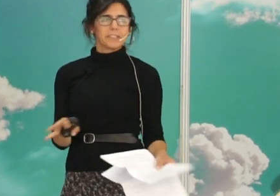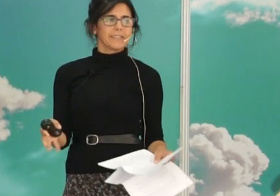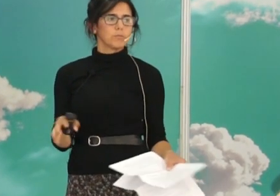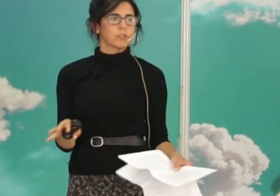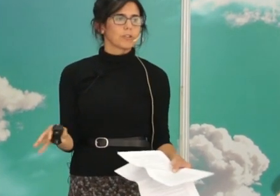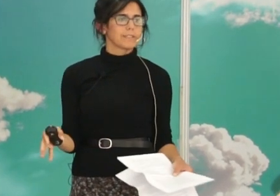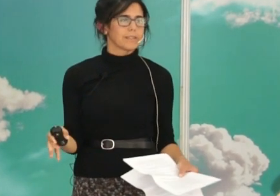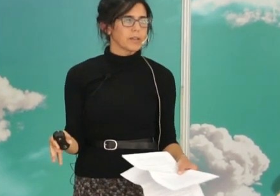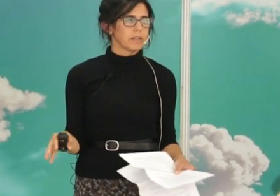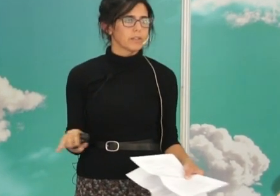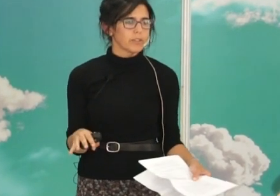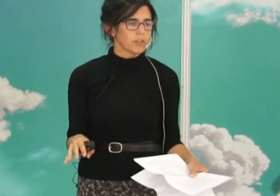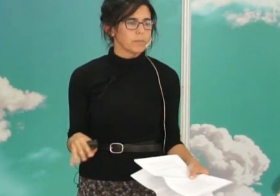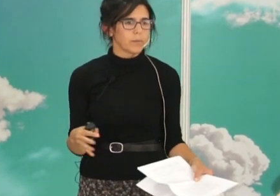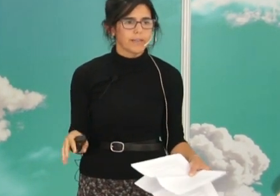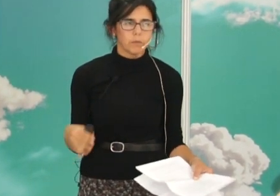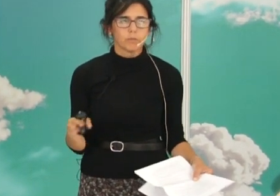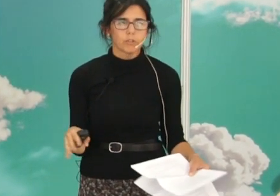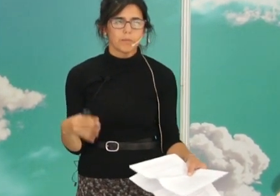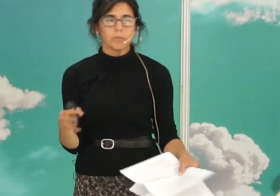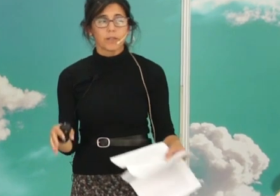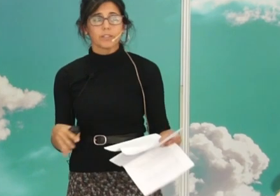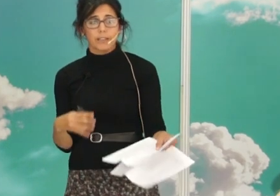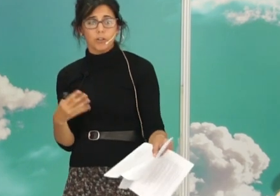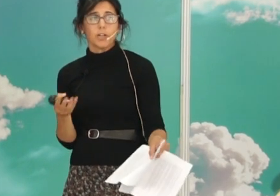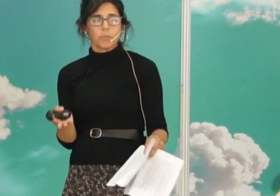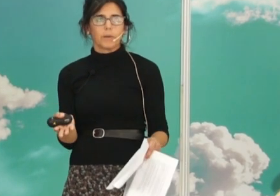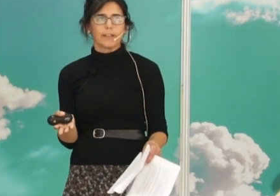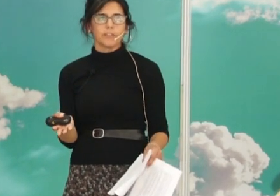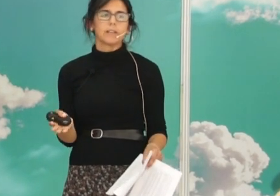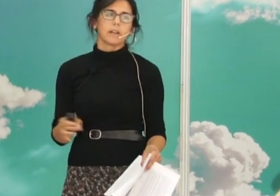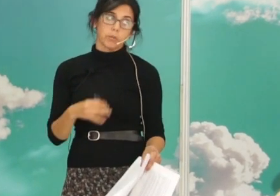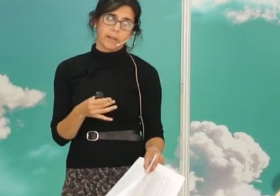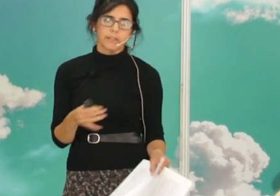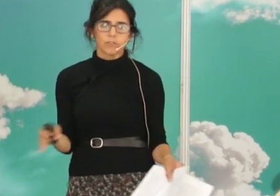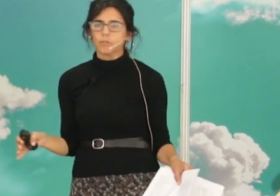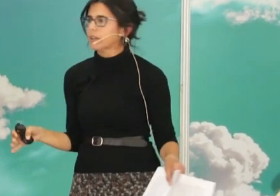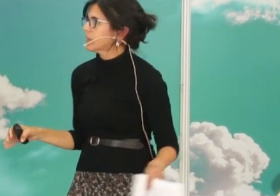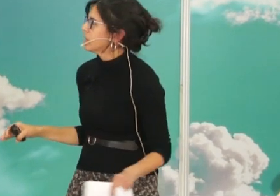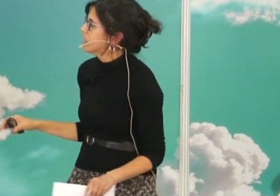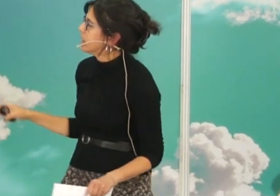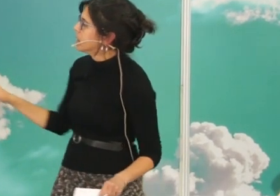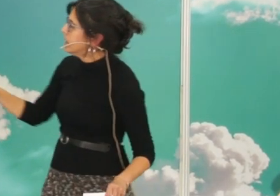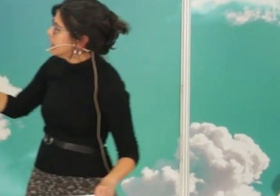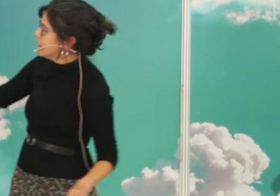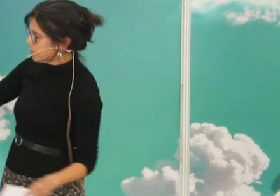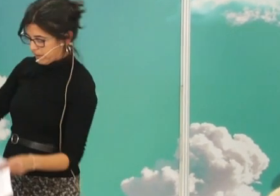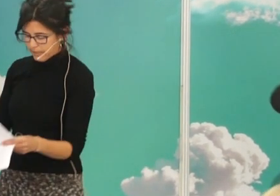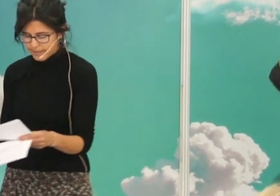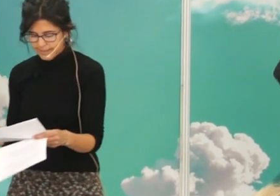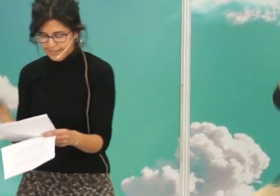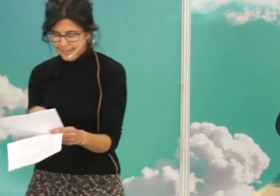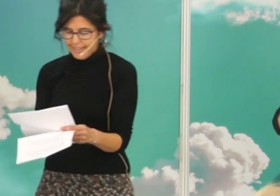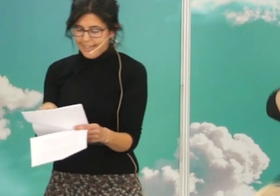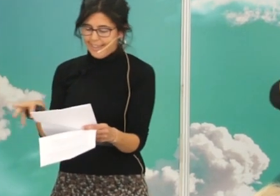uno critica mucho lo del sistema científico y publicamos mucho y vamos muy oficiados publicando en inglés, pues no hay nada si tocara ceno en alemán, la